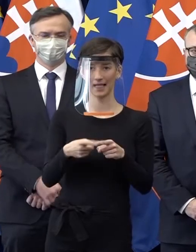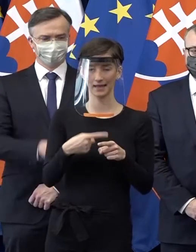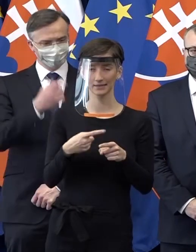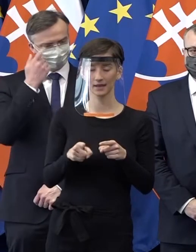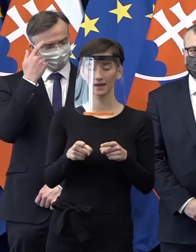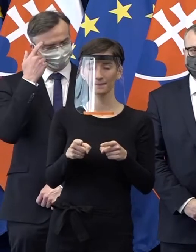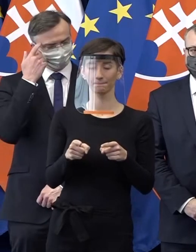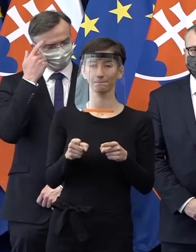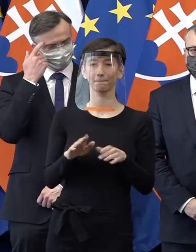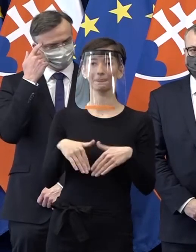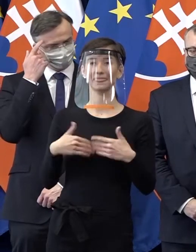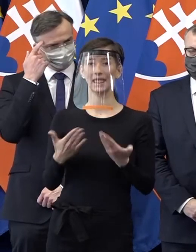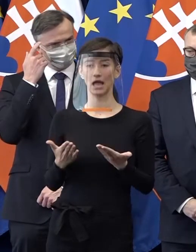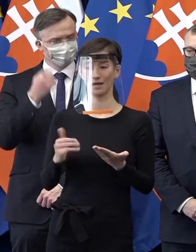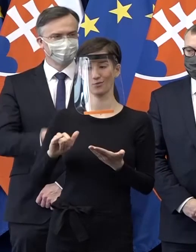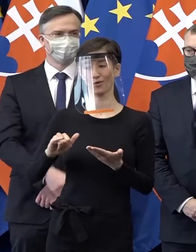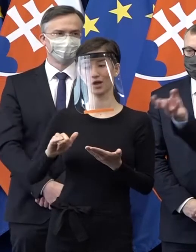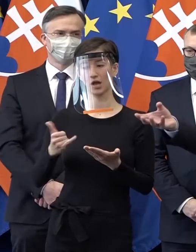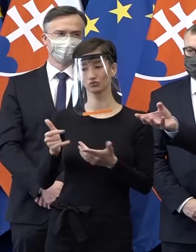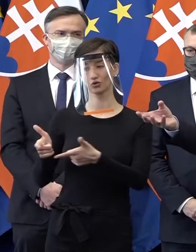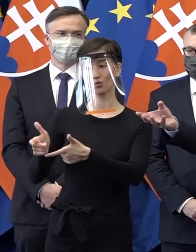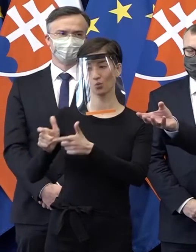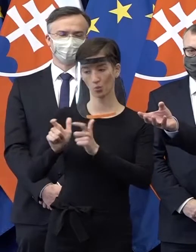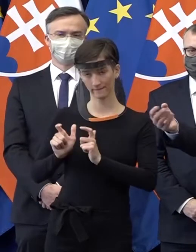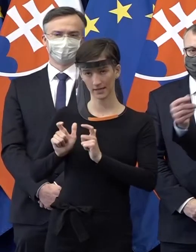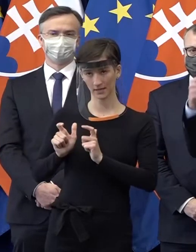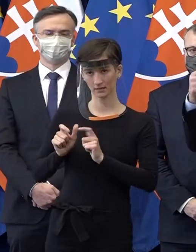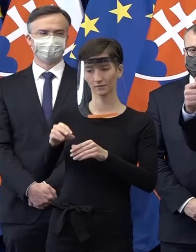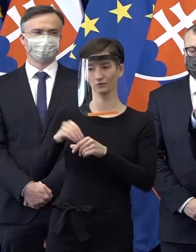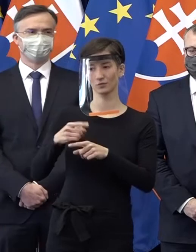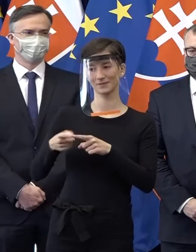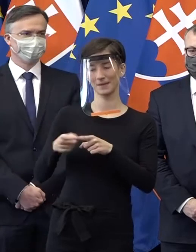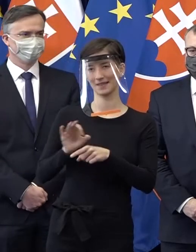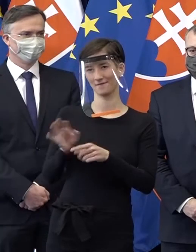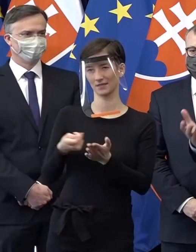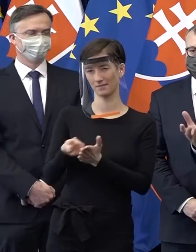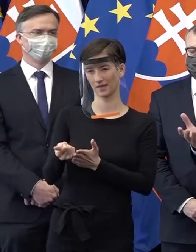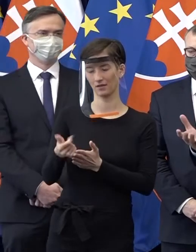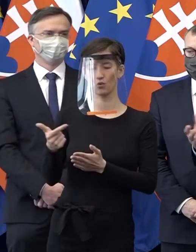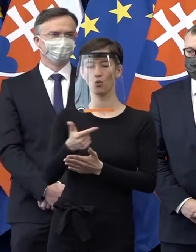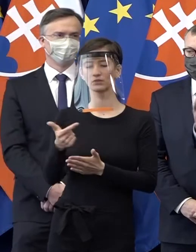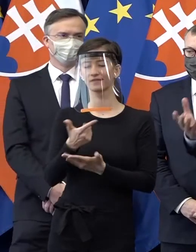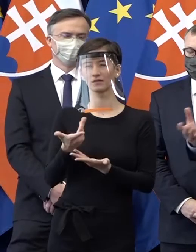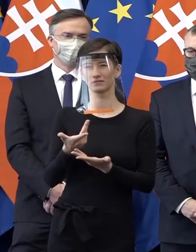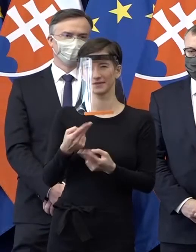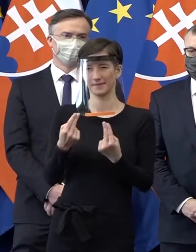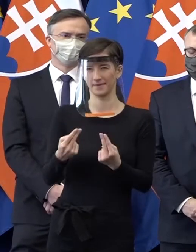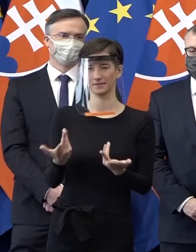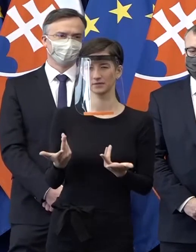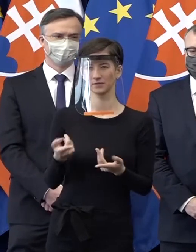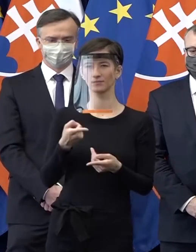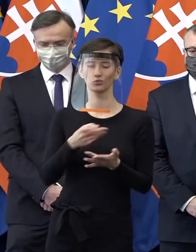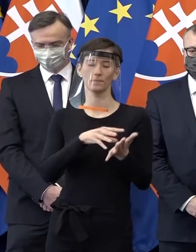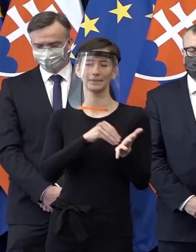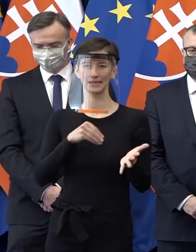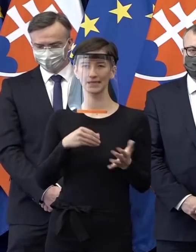dostanú extra úvery, aby mohli svoje splátky plniť. Ale obidve naraz nedáva zmysel. Napríklad, že to sú také